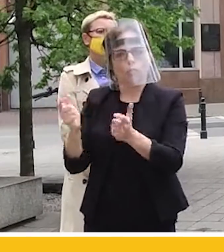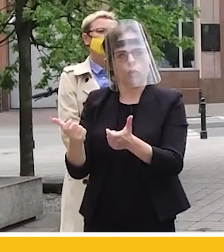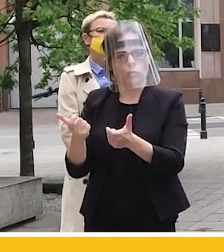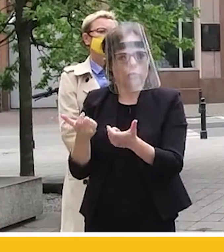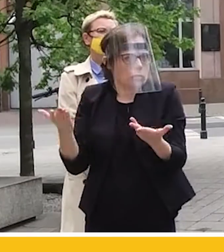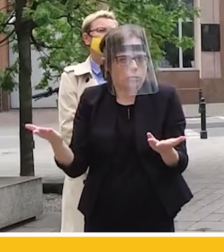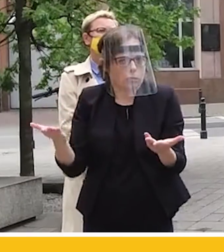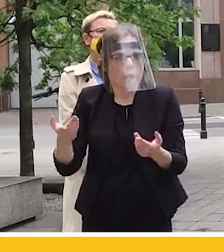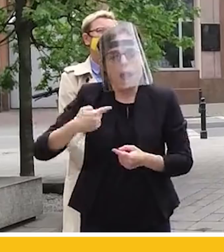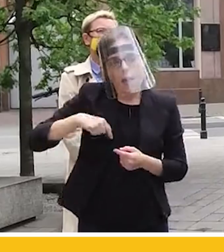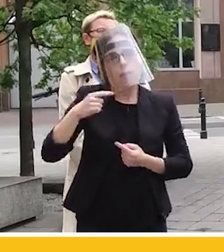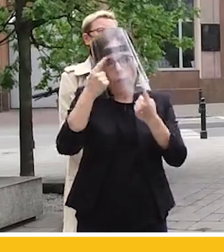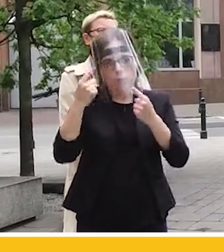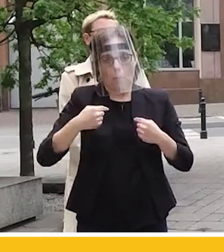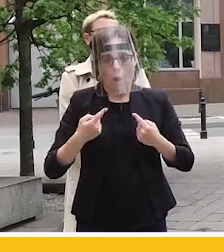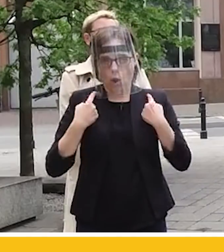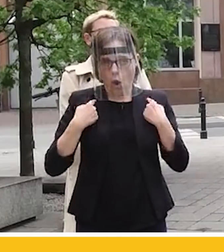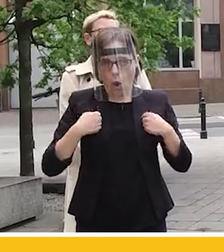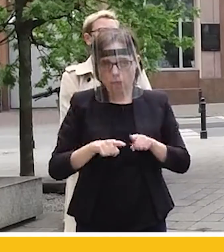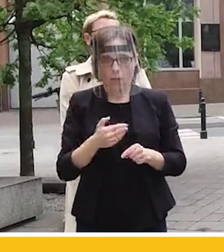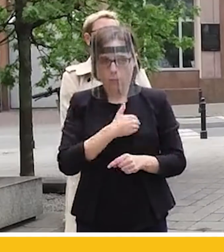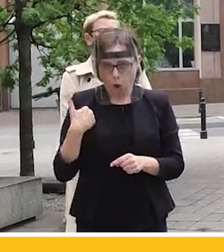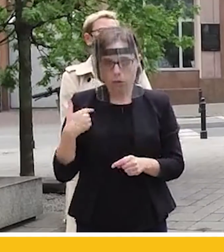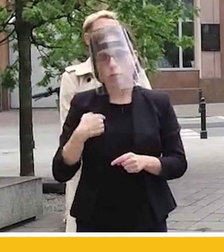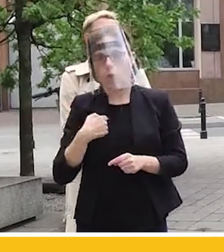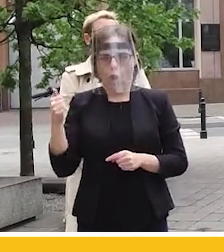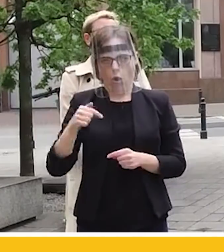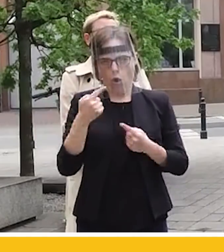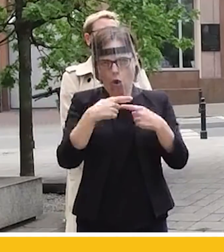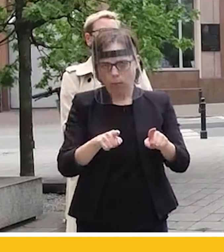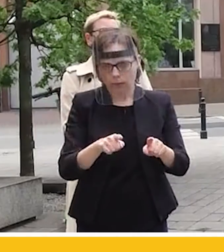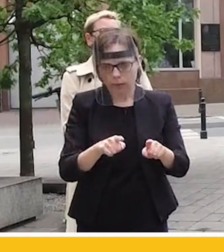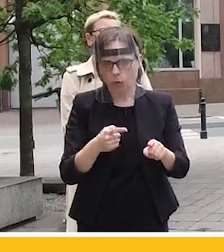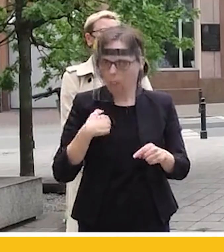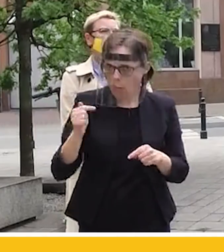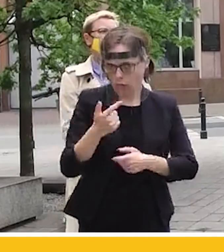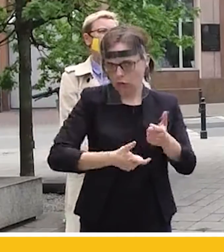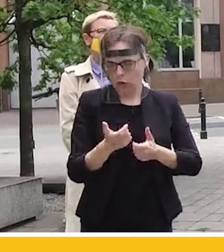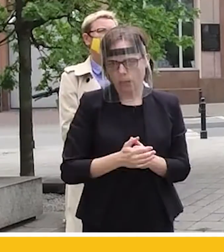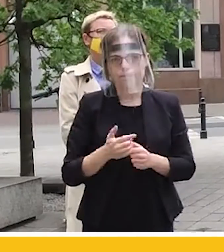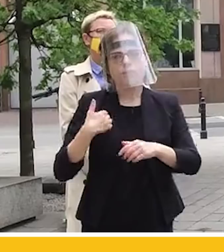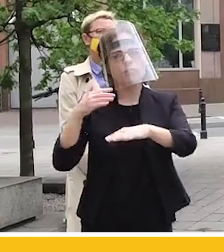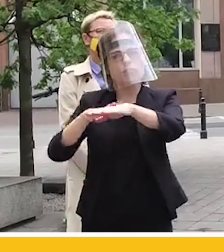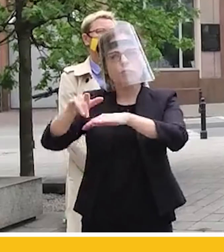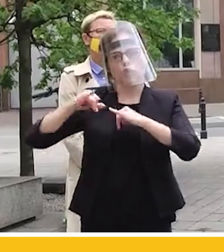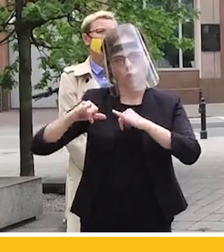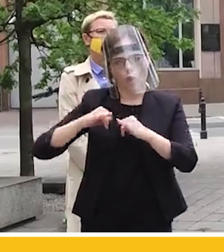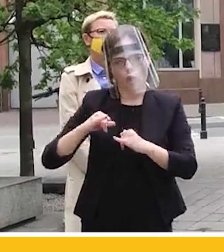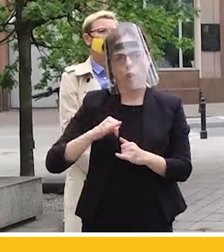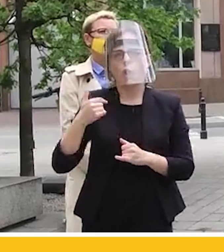odpowiedzialność jako obywateli Rzeczpospolitej Polskiej. Po drugie, trzeba jak najszybciej, mówię tu do rządu, podać